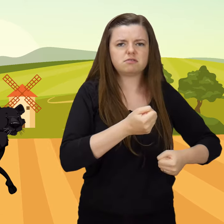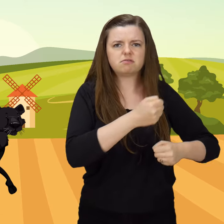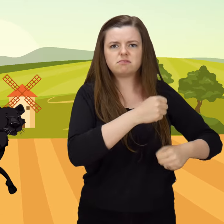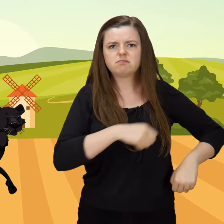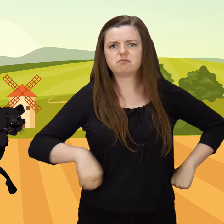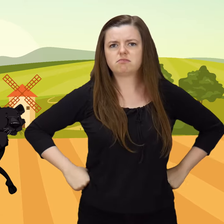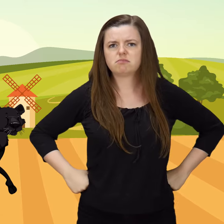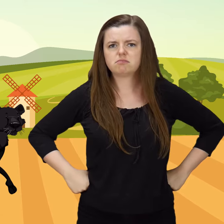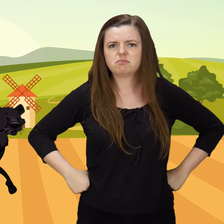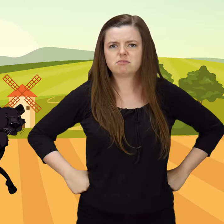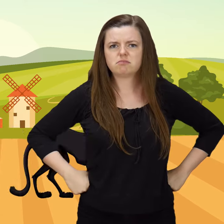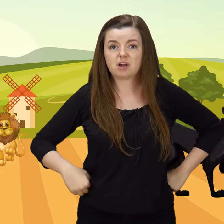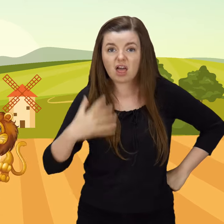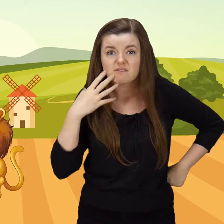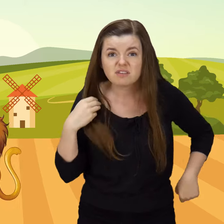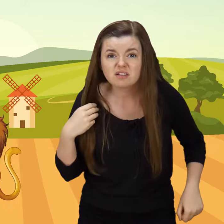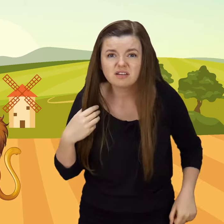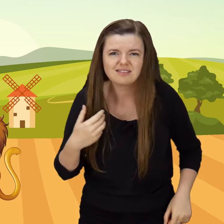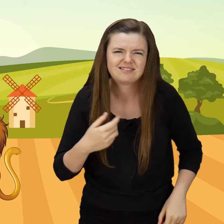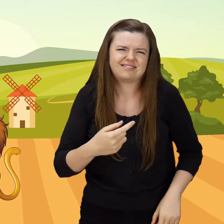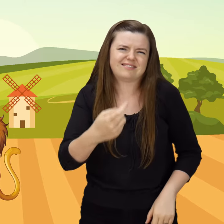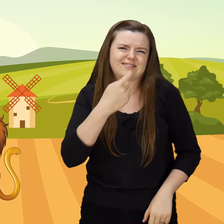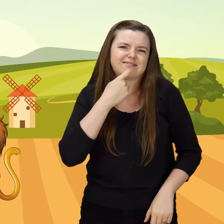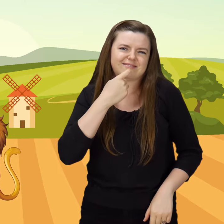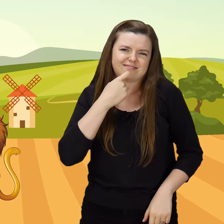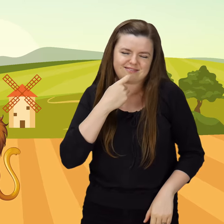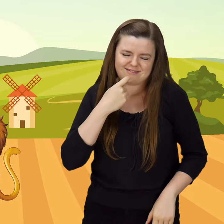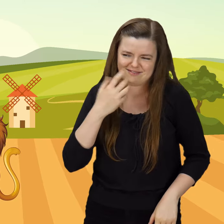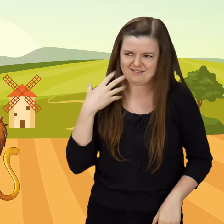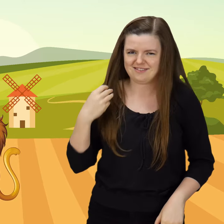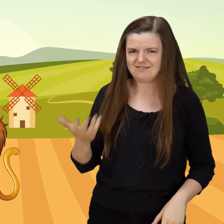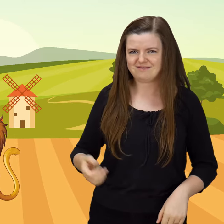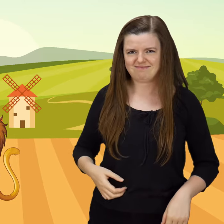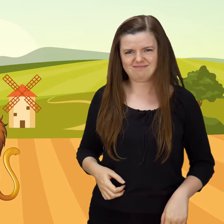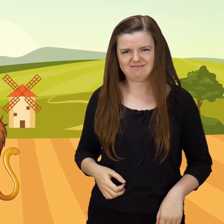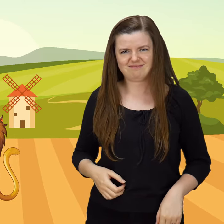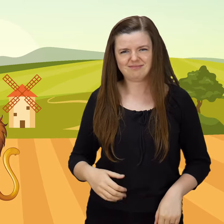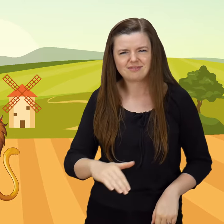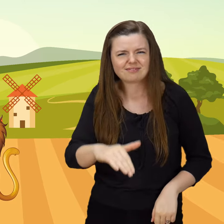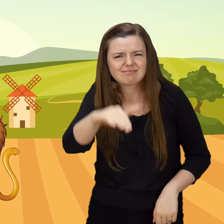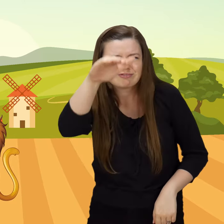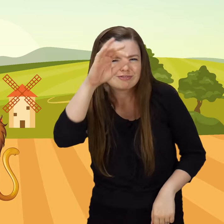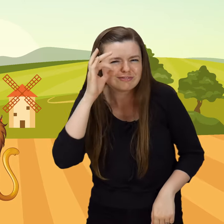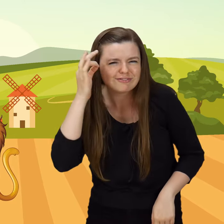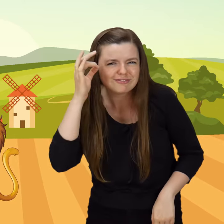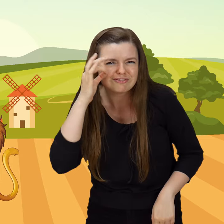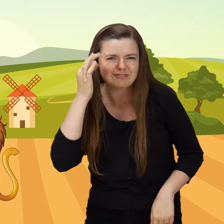Lew. Cóż, lew jest, kociak duży.